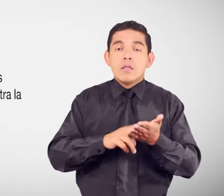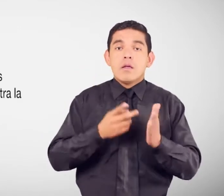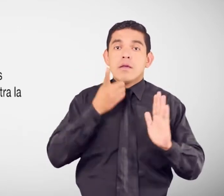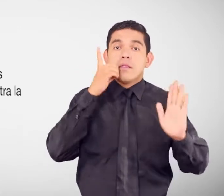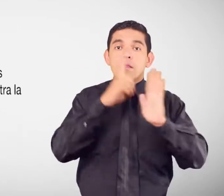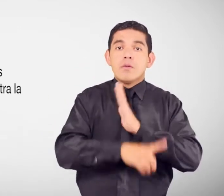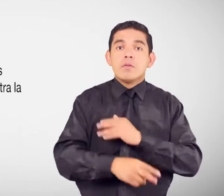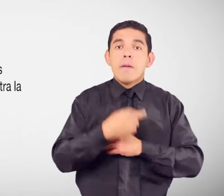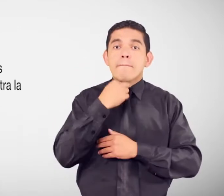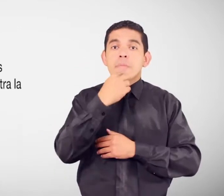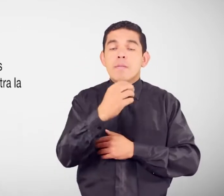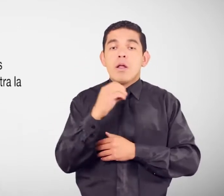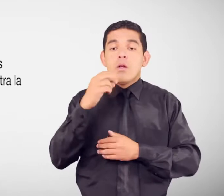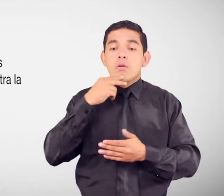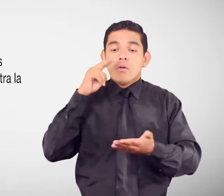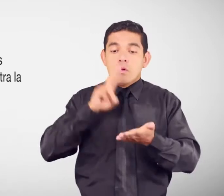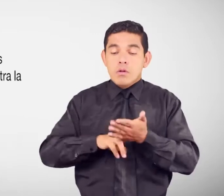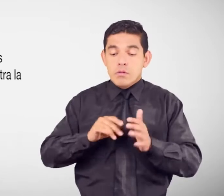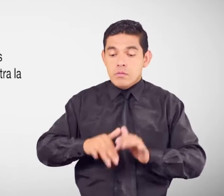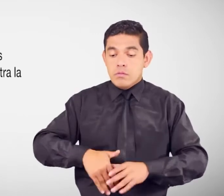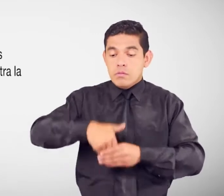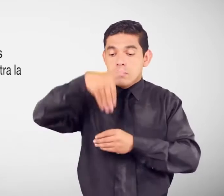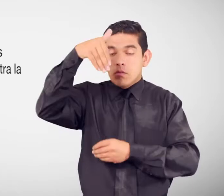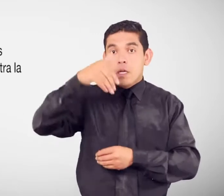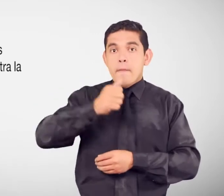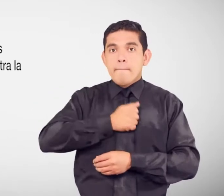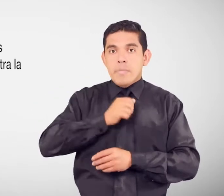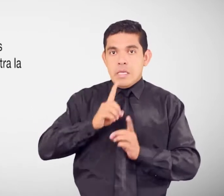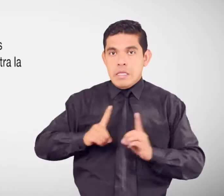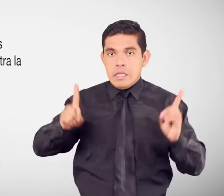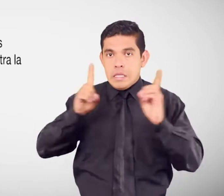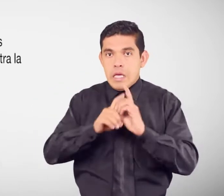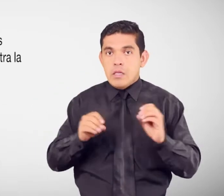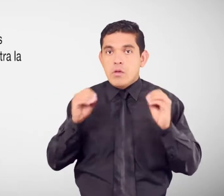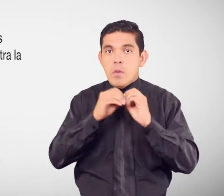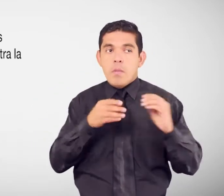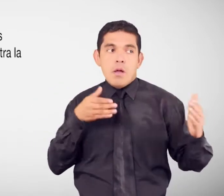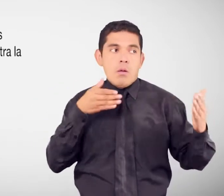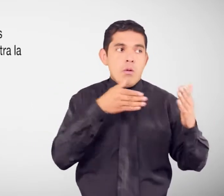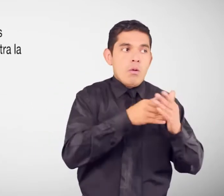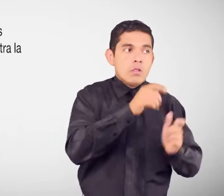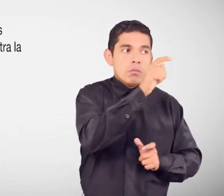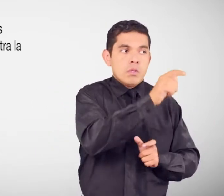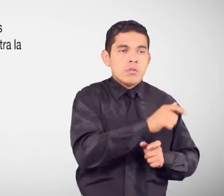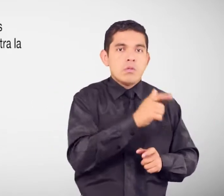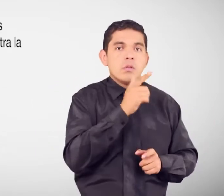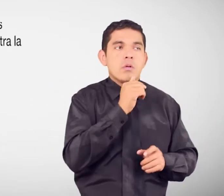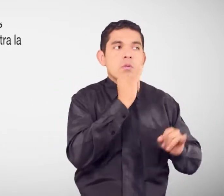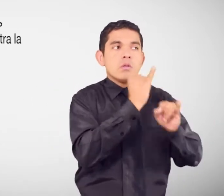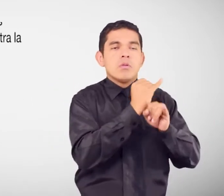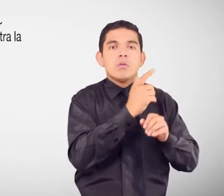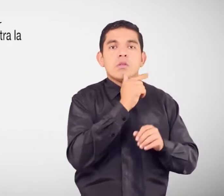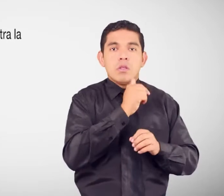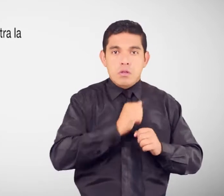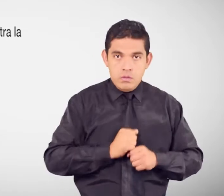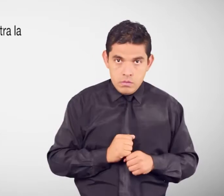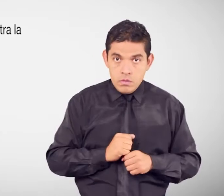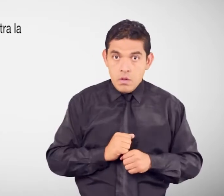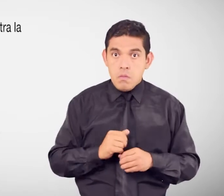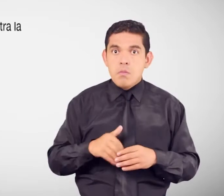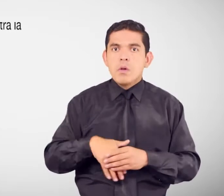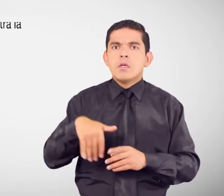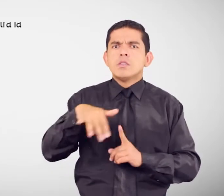De la institución O persona Contra la cual Formulas la queja Las circunstancias En las cuales Se produjo La violación Del derecho